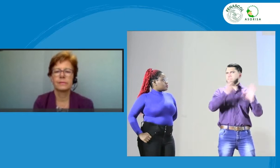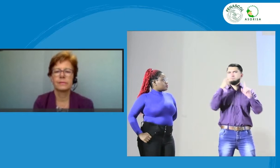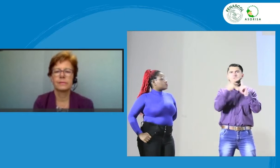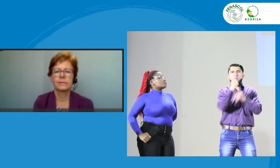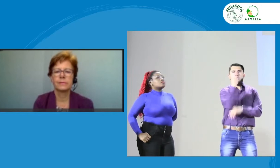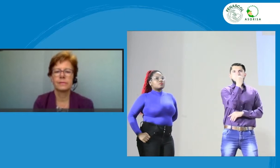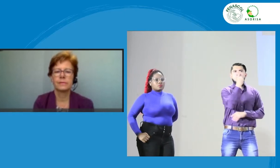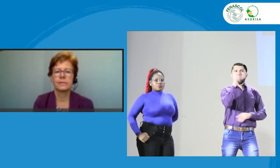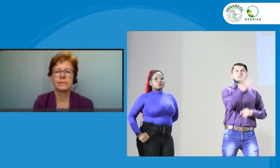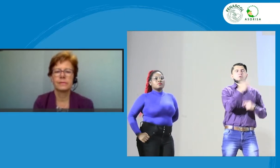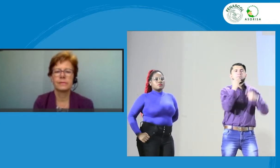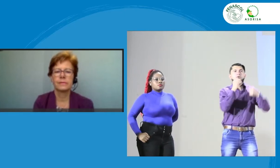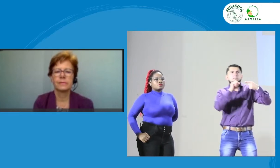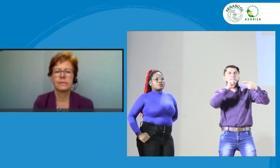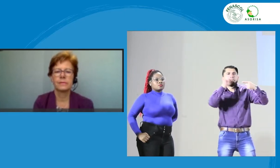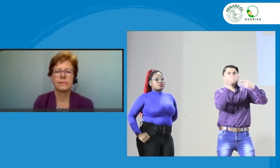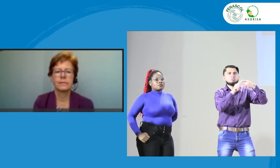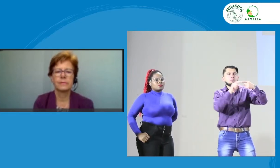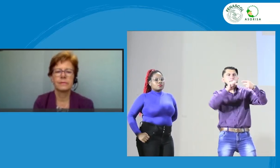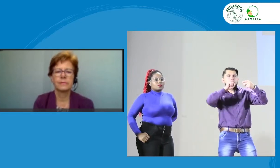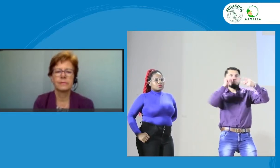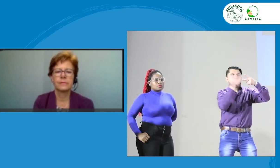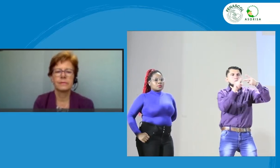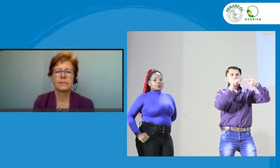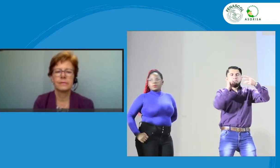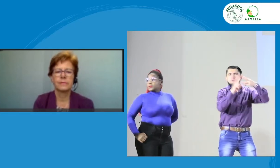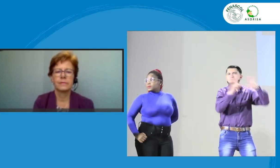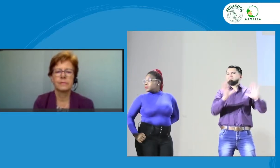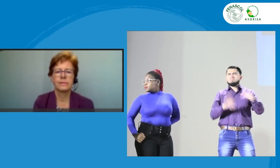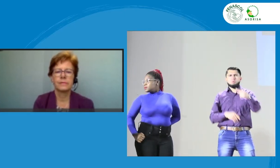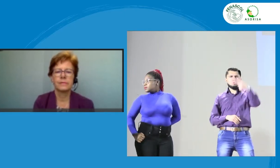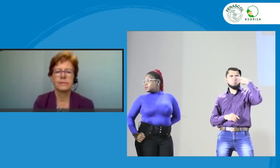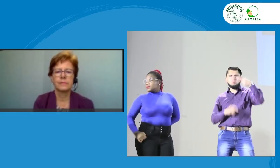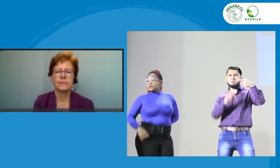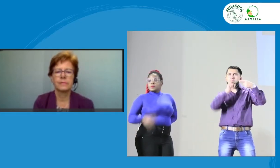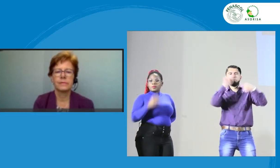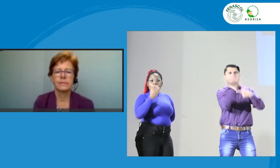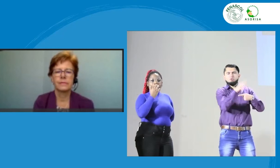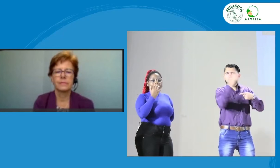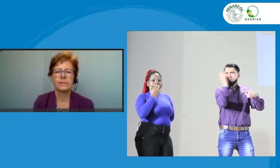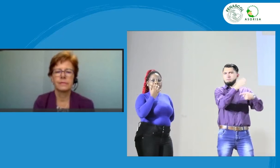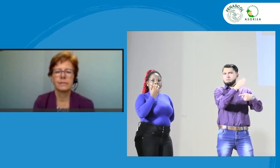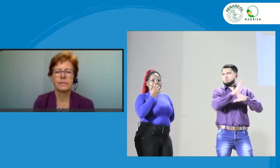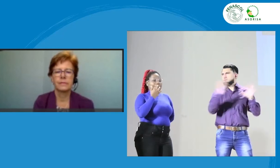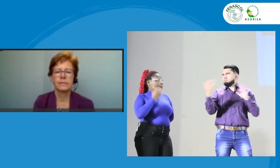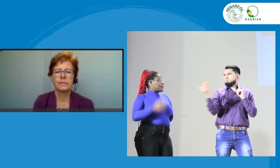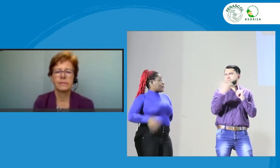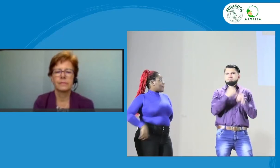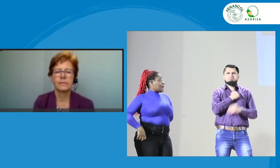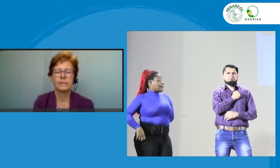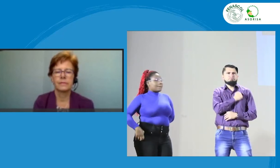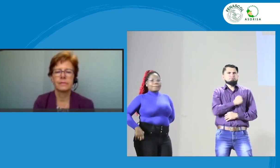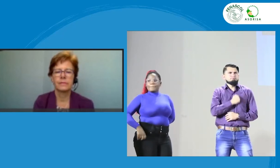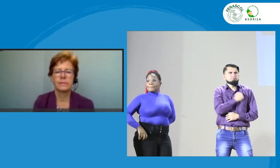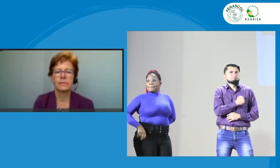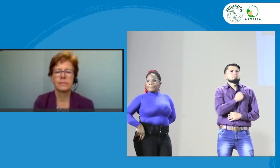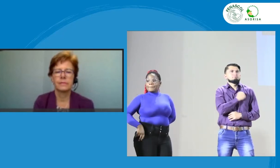, hey, get in please have simple those three questions. Please please make